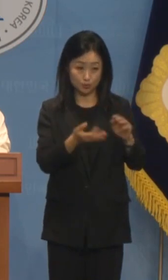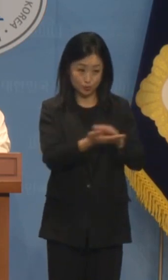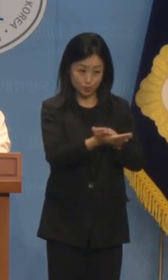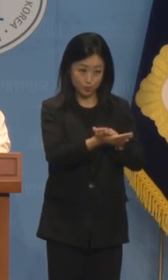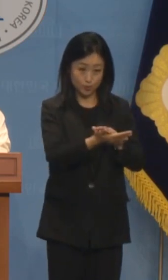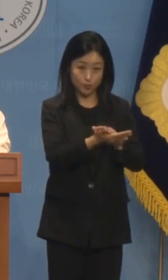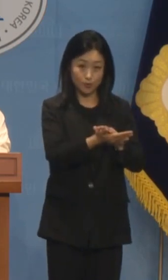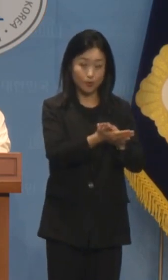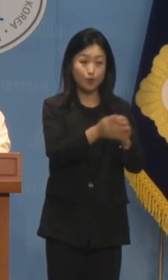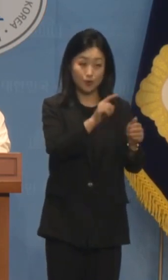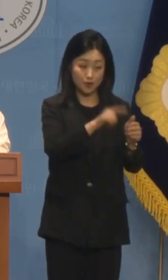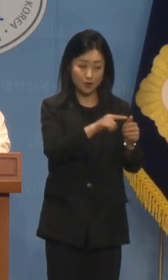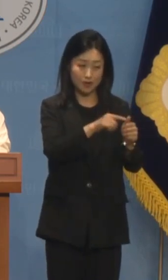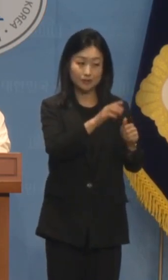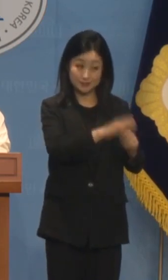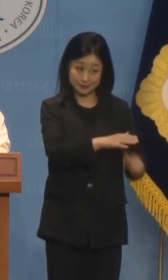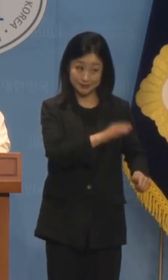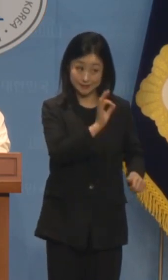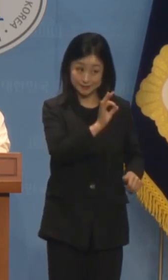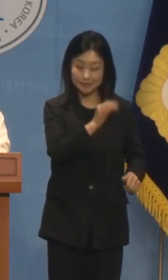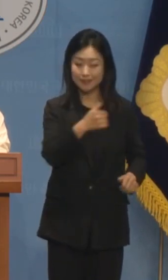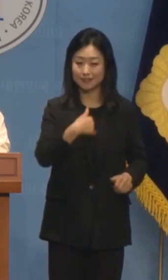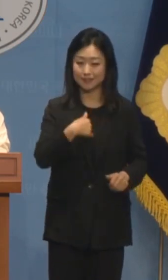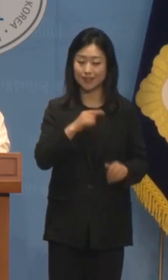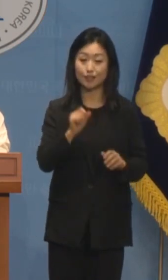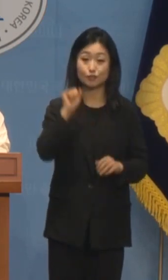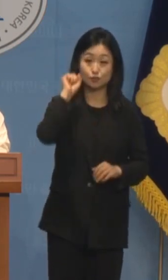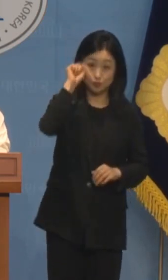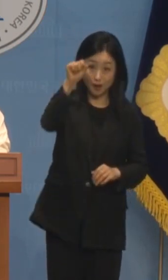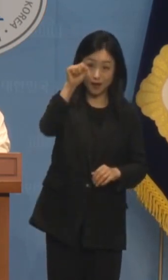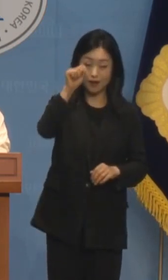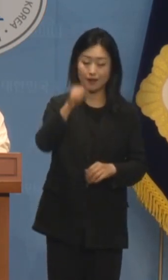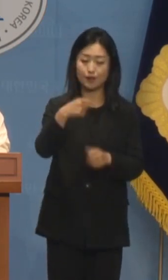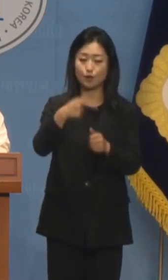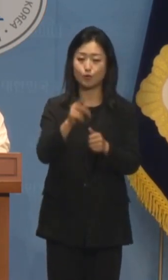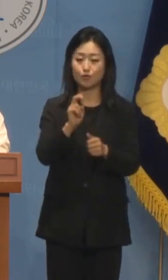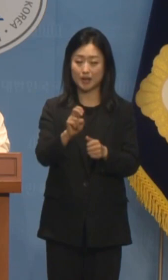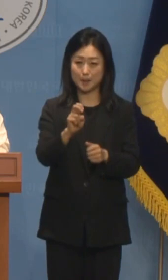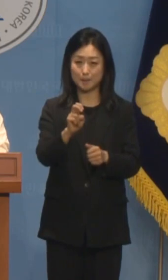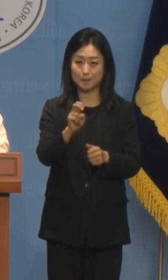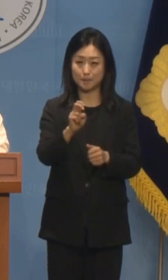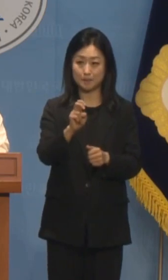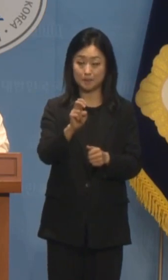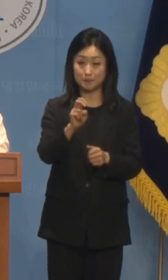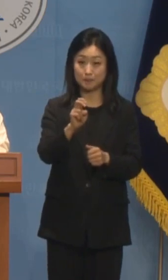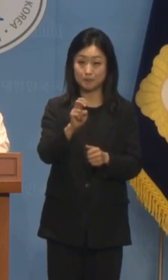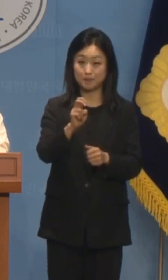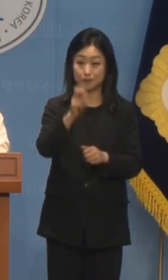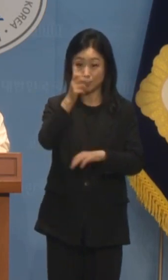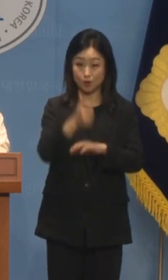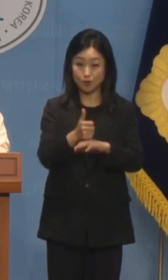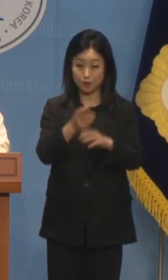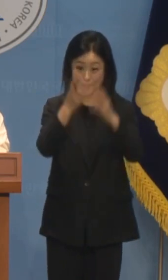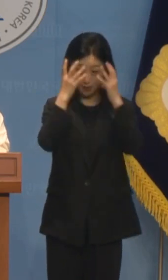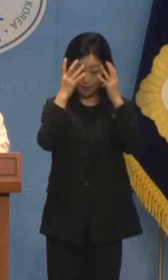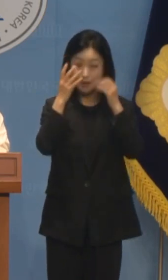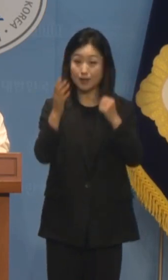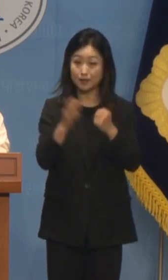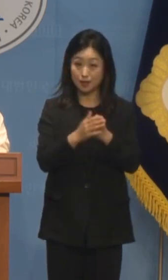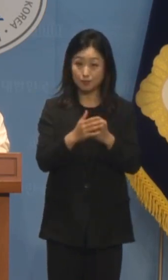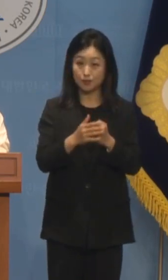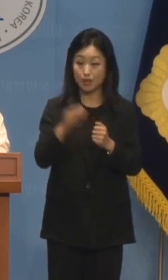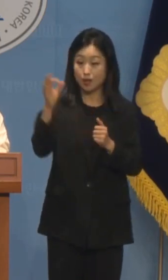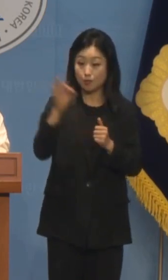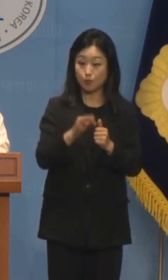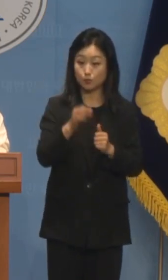교육감직을 상실했던 사람입니다 당선 무효로 인한 선거금 보존비용